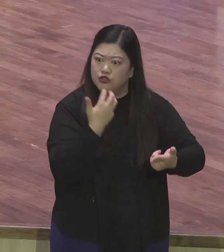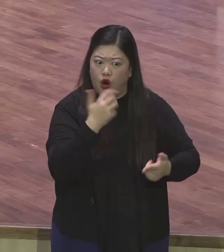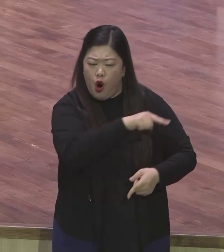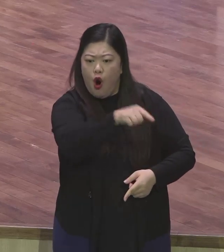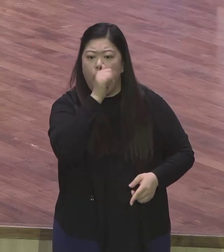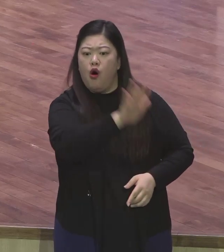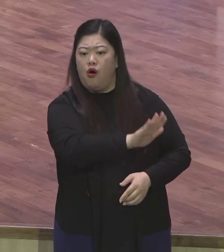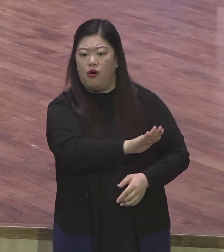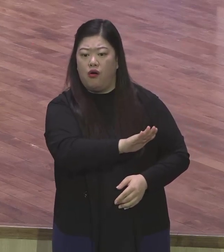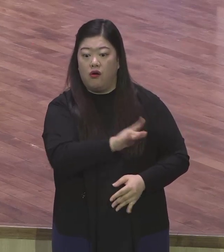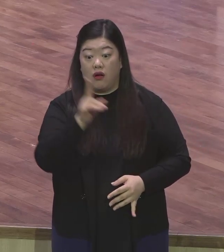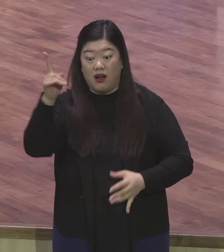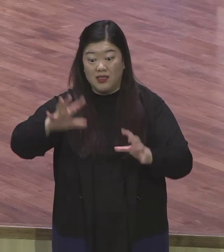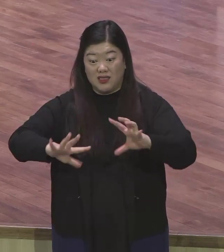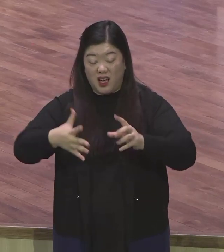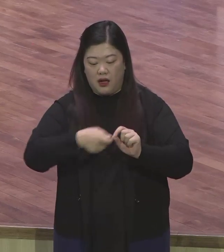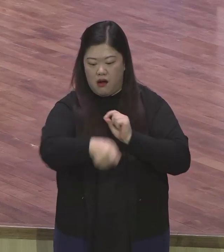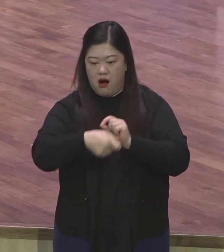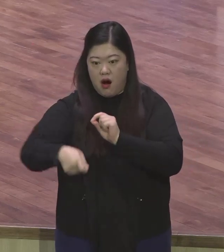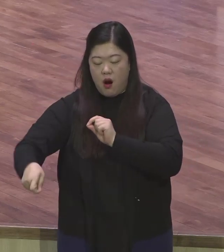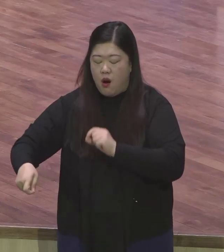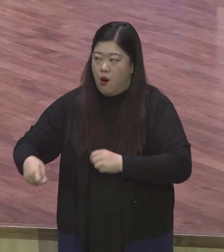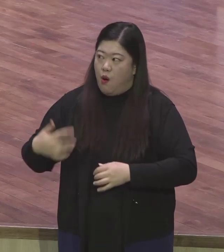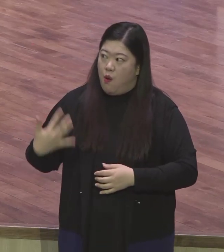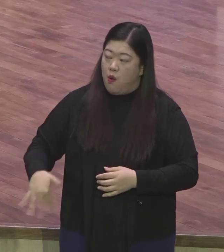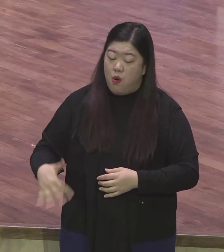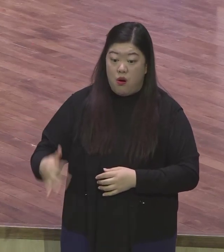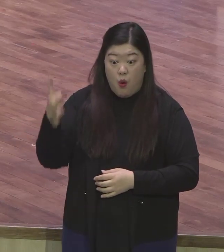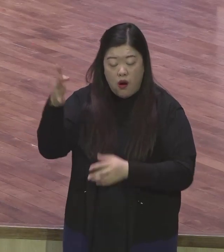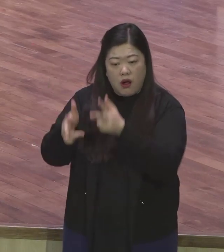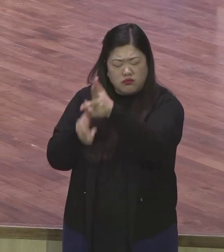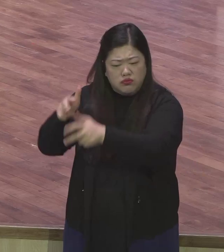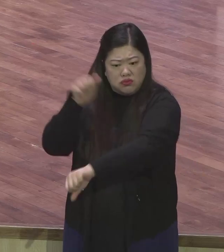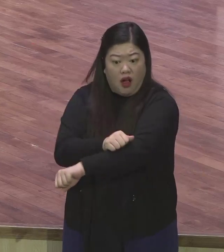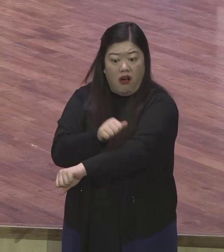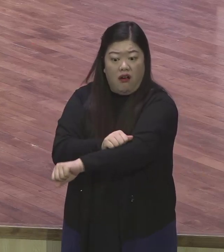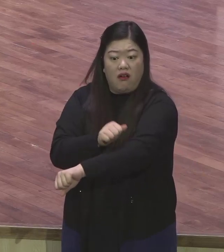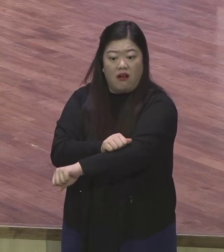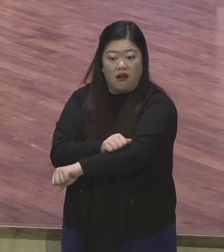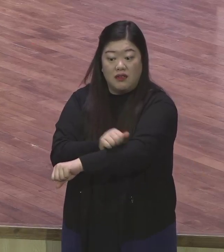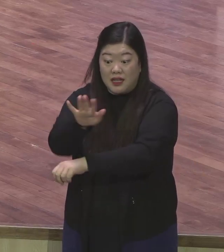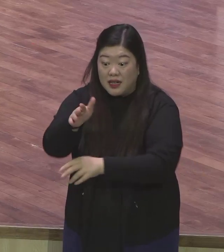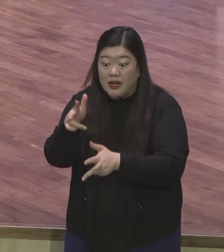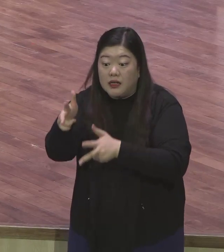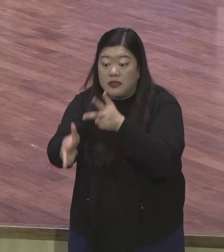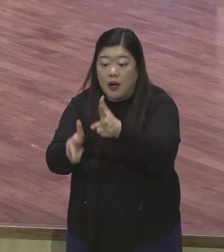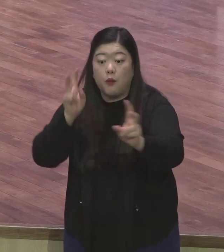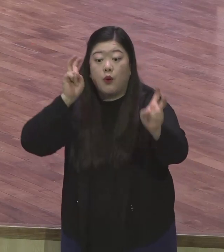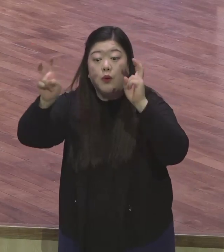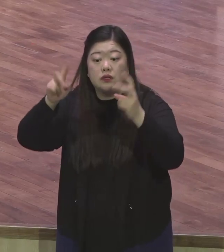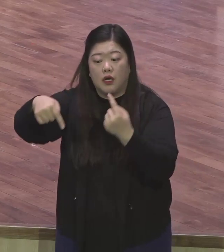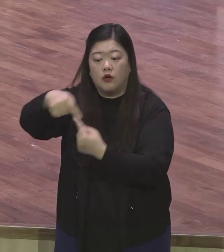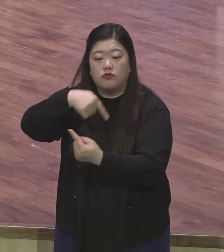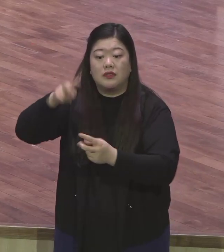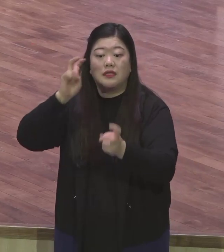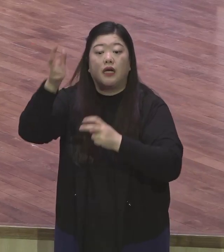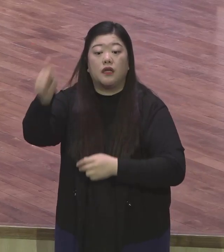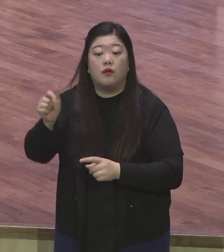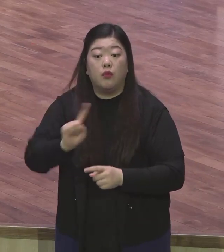시켜놔가지고 트럼프가 사업했던 사람이에요 그러니까 이 사람은 항상 뭐 하느냐 사업 중심을 보는 겁니다